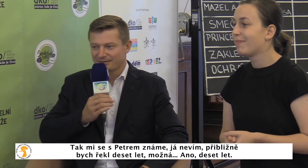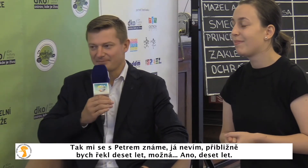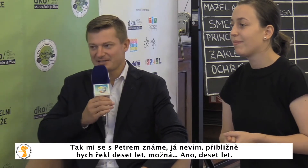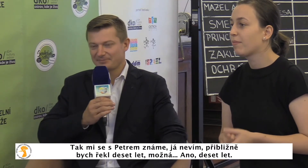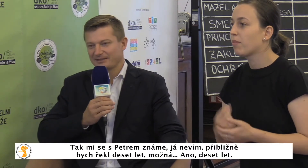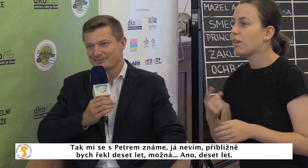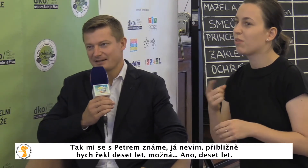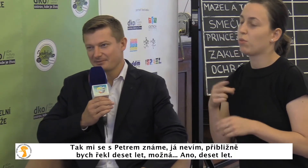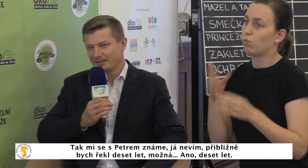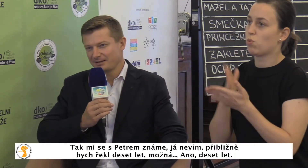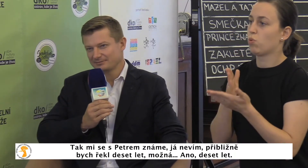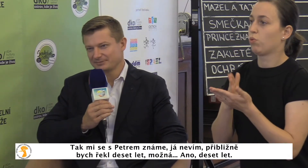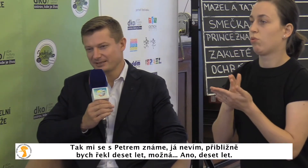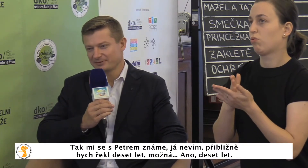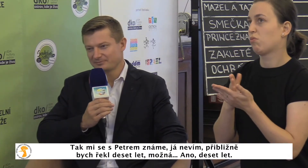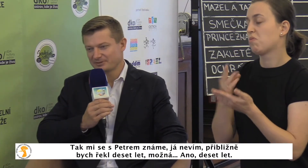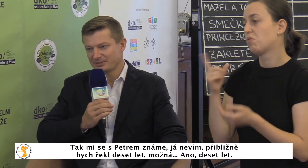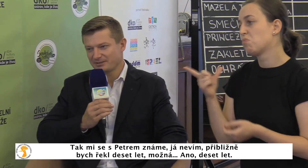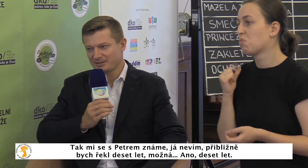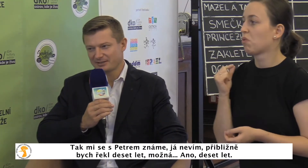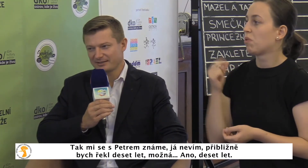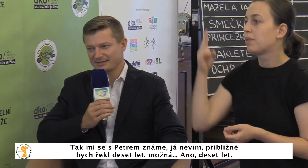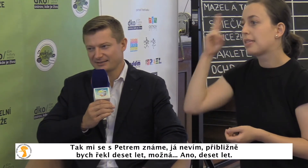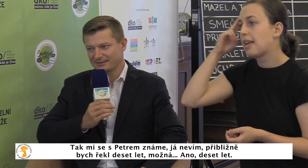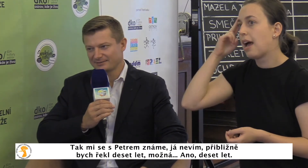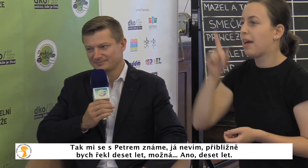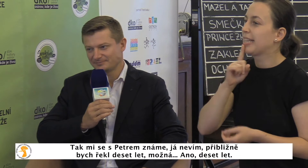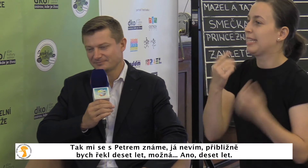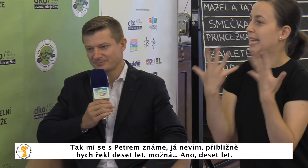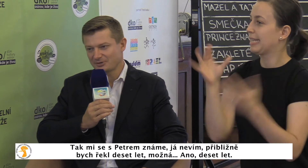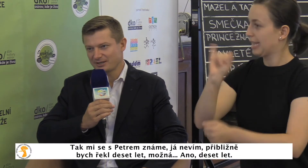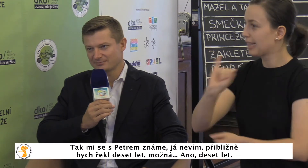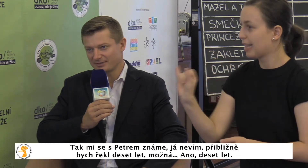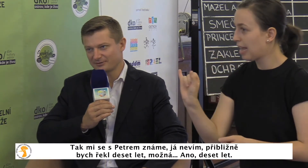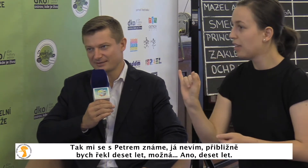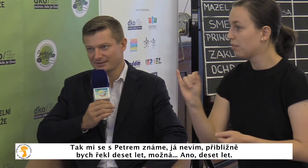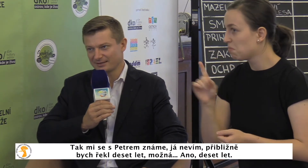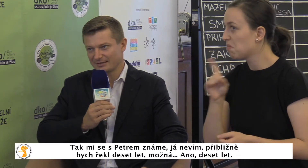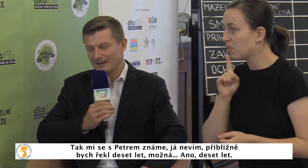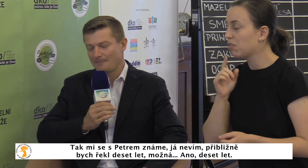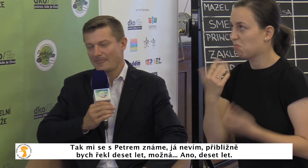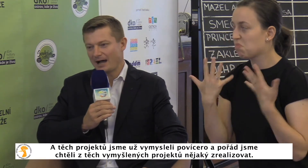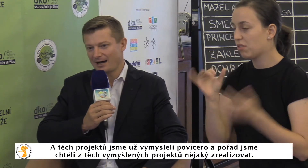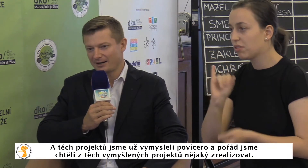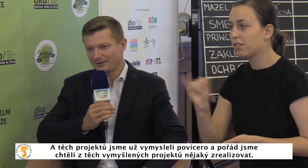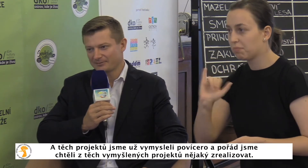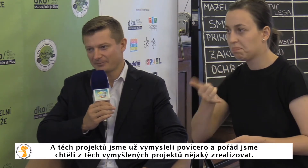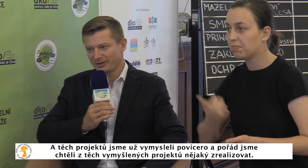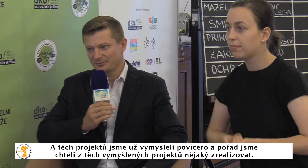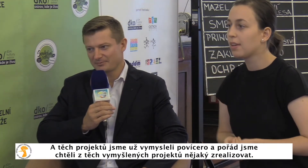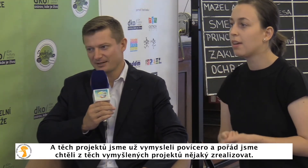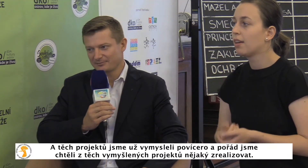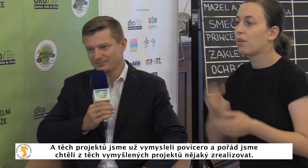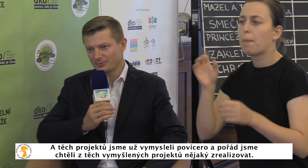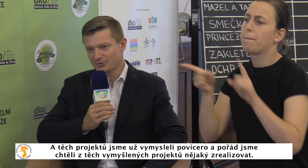Tak my se s Petrem známe, já nevím, přibližně bych řekl deset let, možná, ano, deset let. A těch